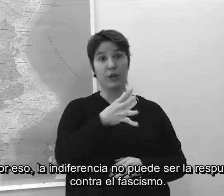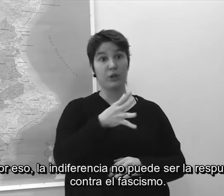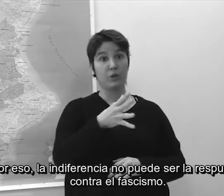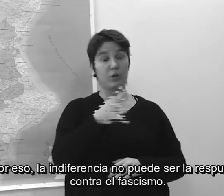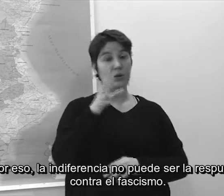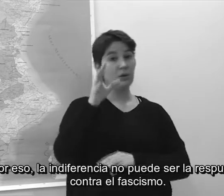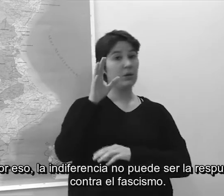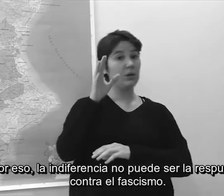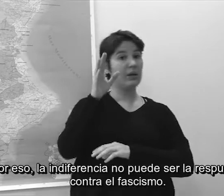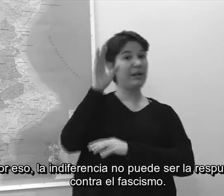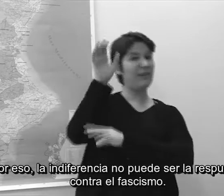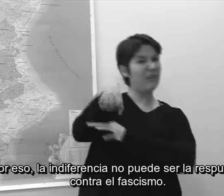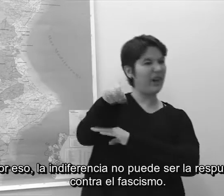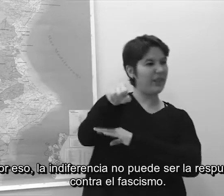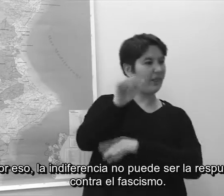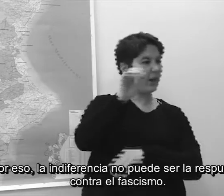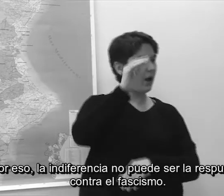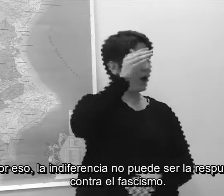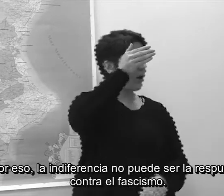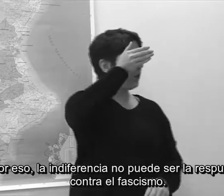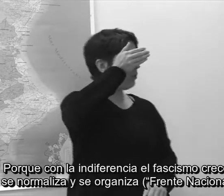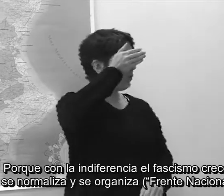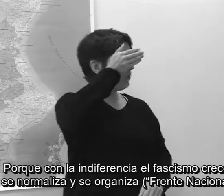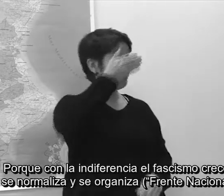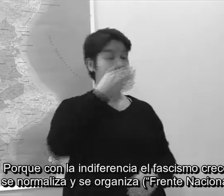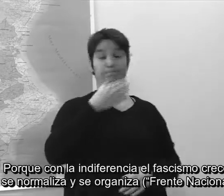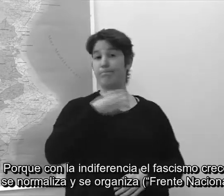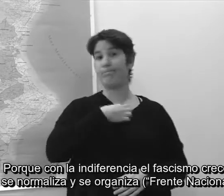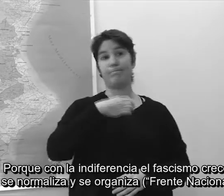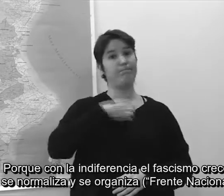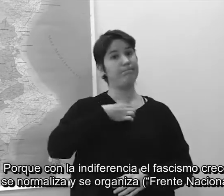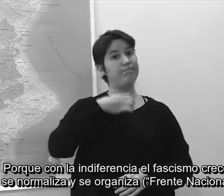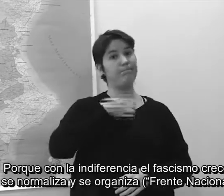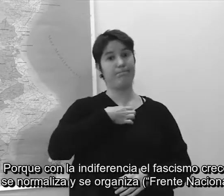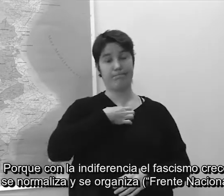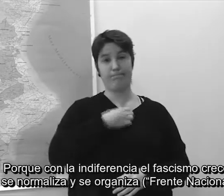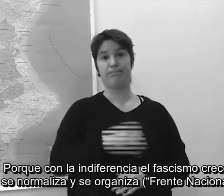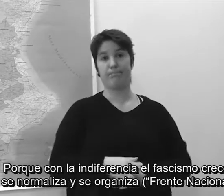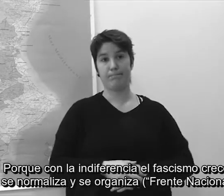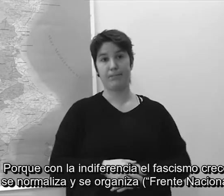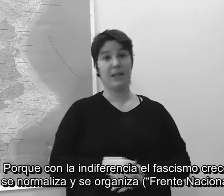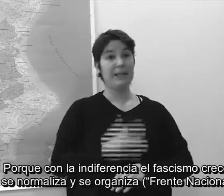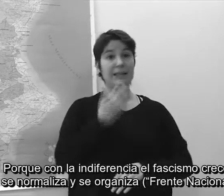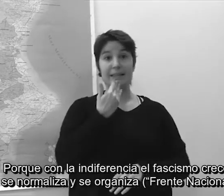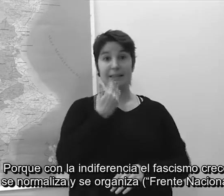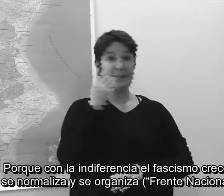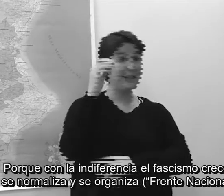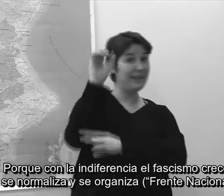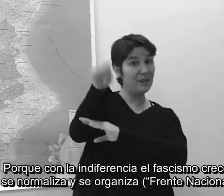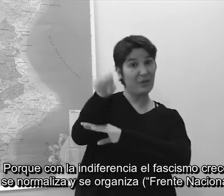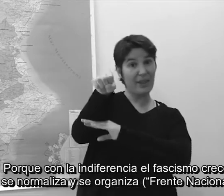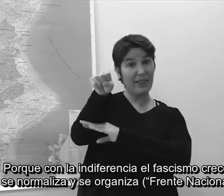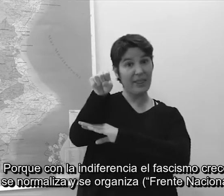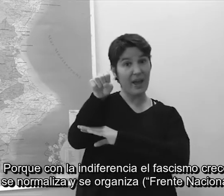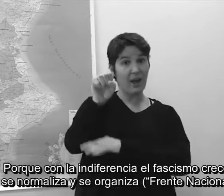pot ser la resposta contra el feixisme. Perquè amb la indiferència, el feixisme creix,